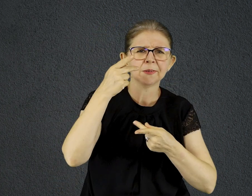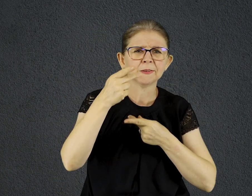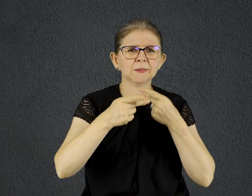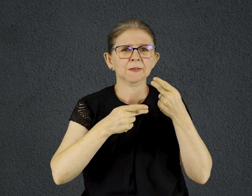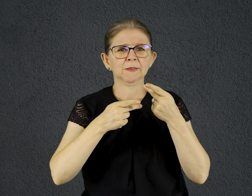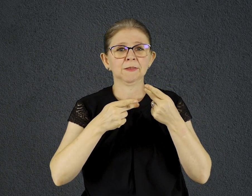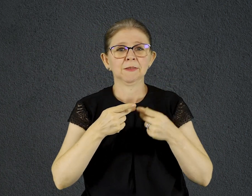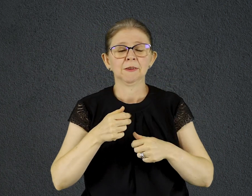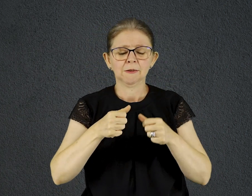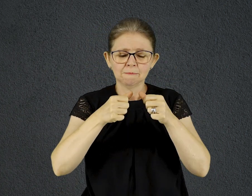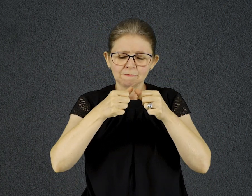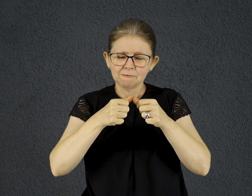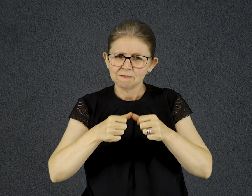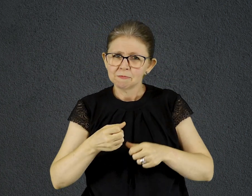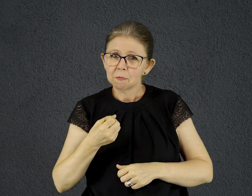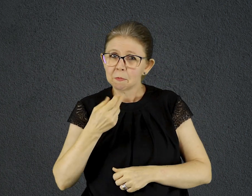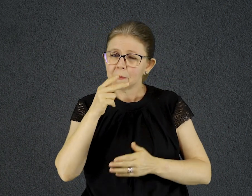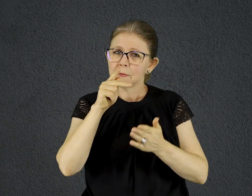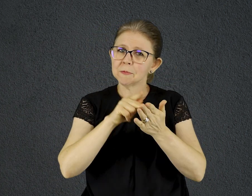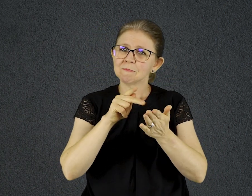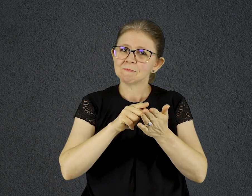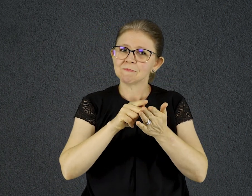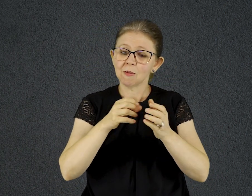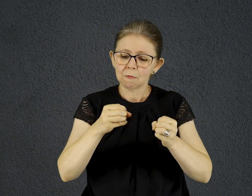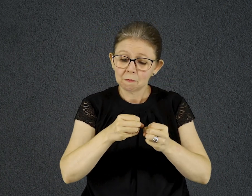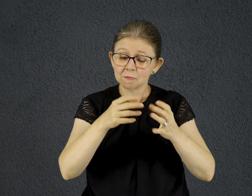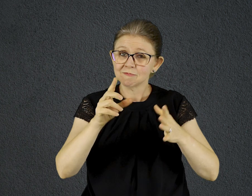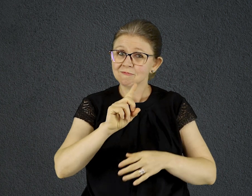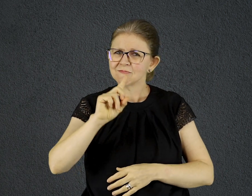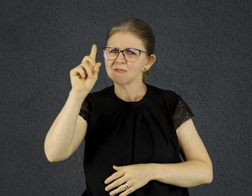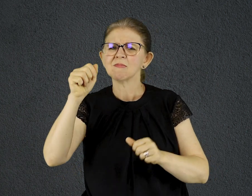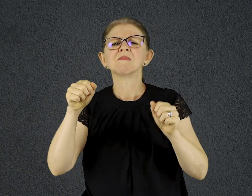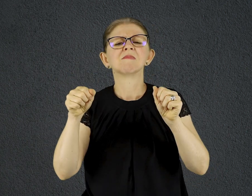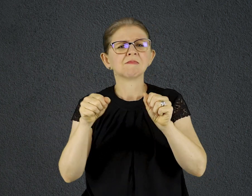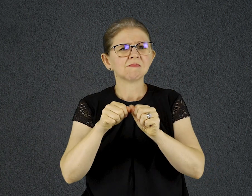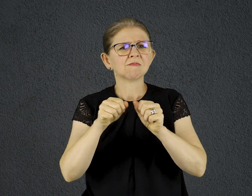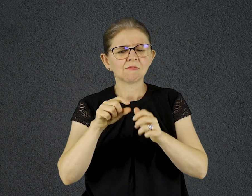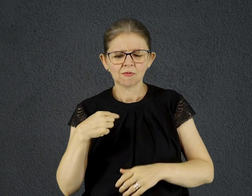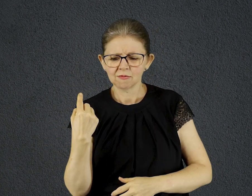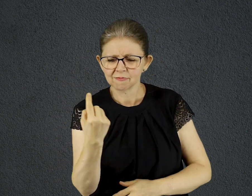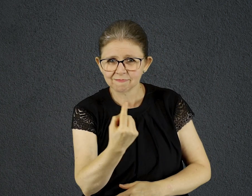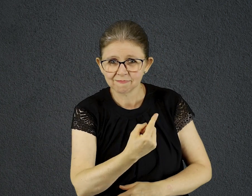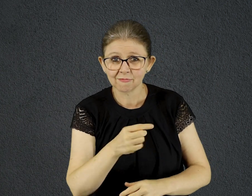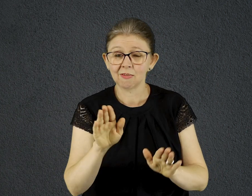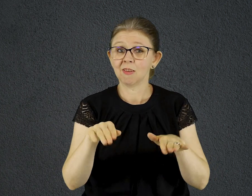Deus pode fazer em nós. Assim, poderemos honrá-lo, não apenas com os lábios, mas com uma conduta